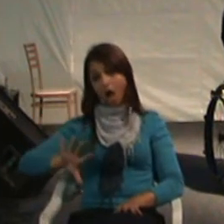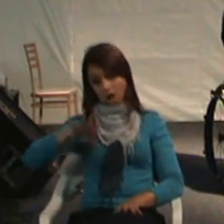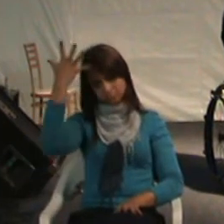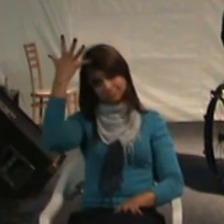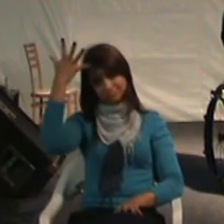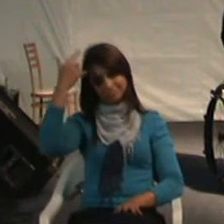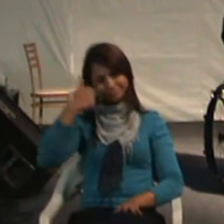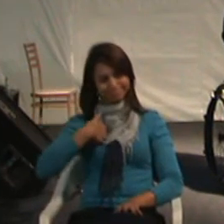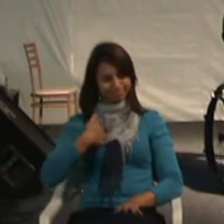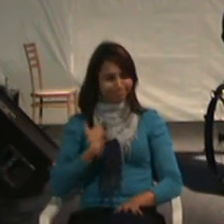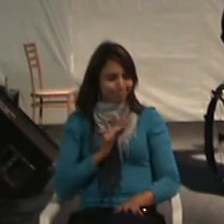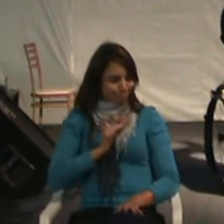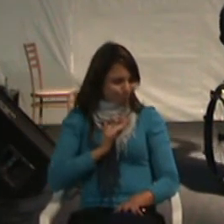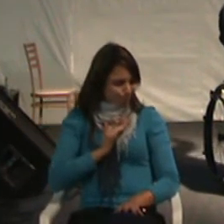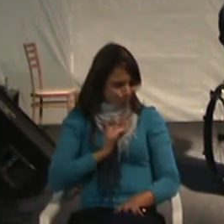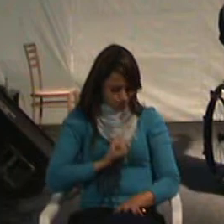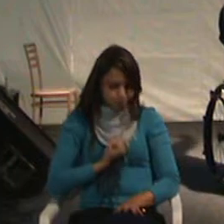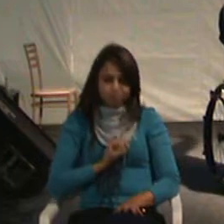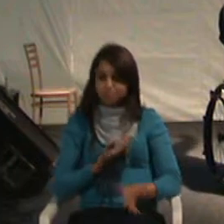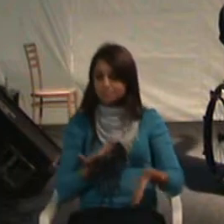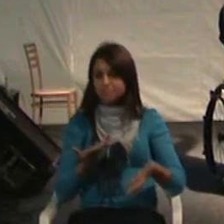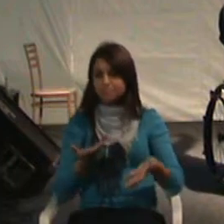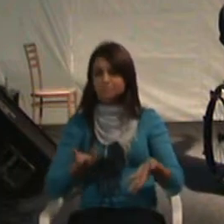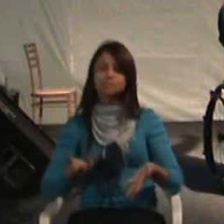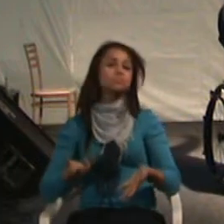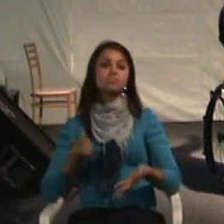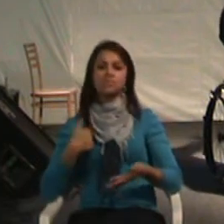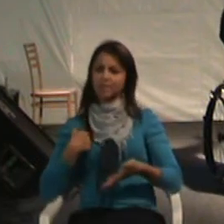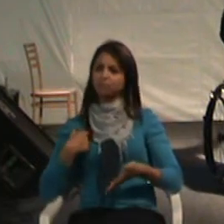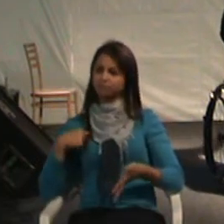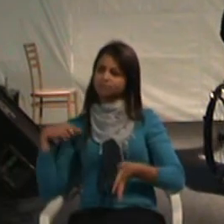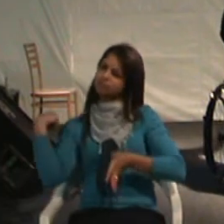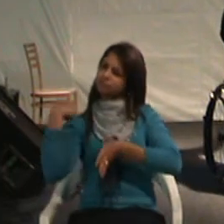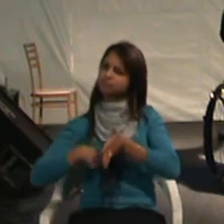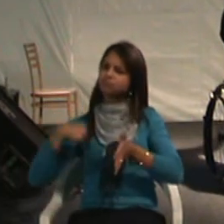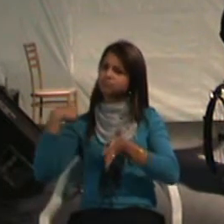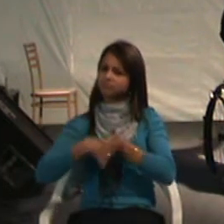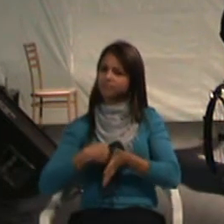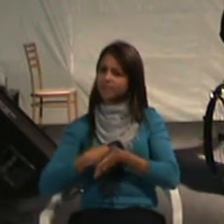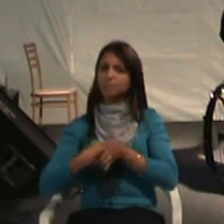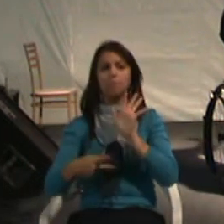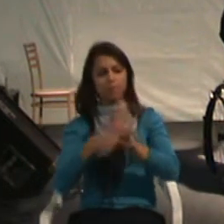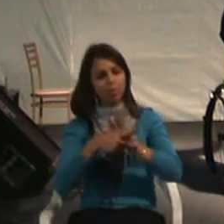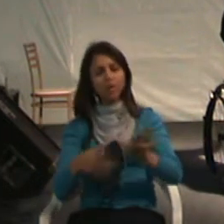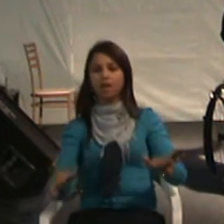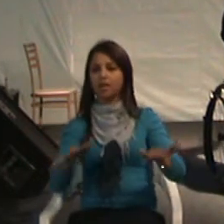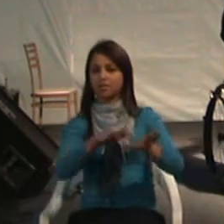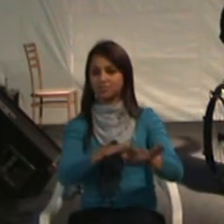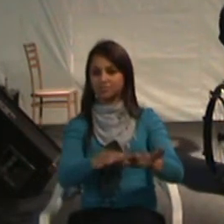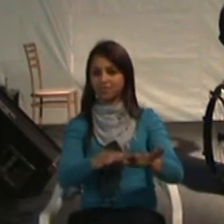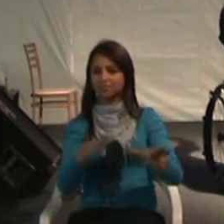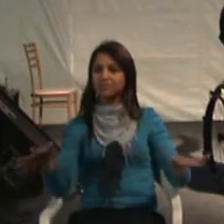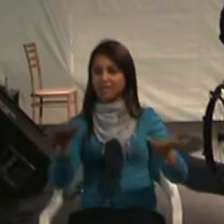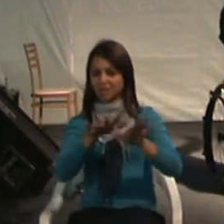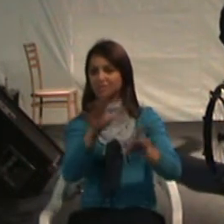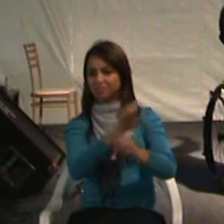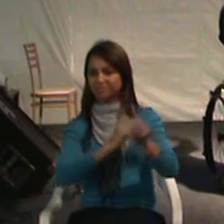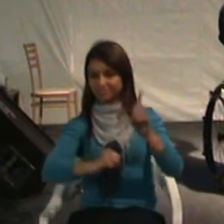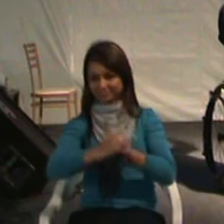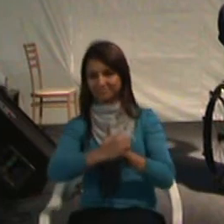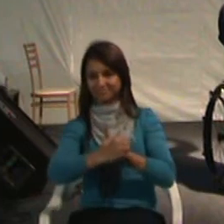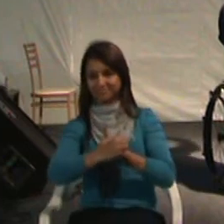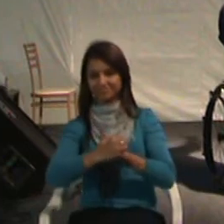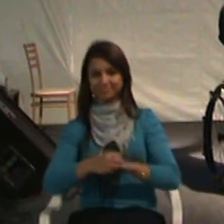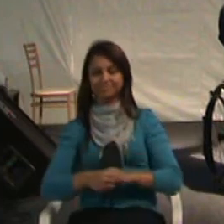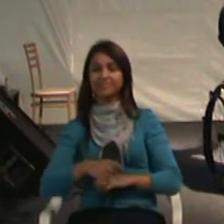que absorver isso. E correr atrás do que nós chamamos de inclusão. Inclusão social. Significa